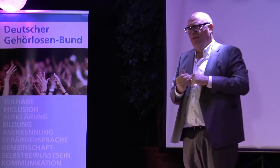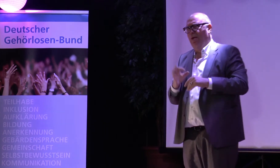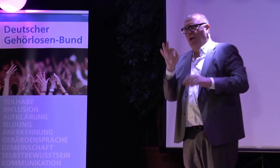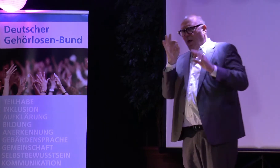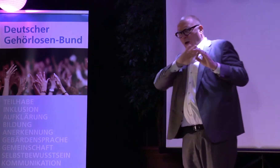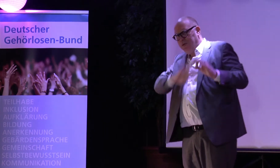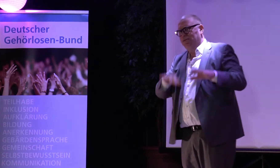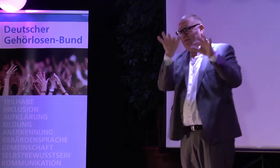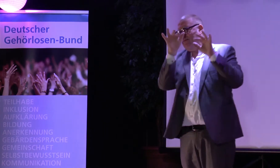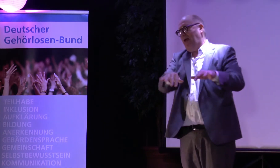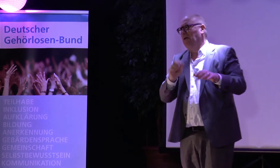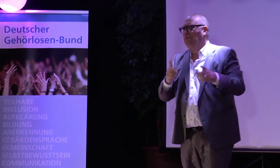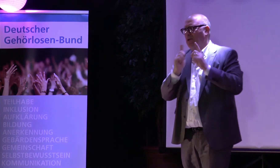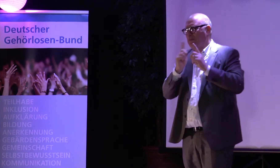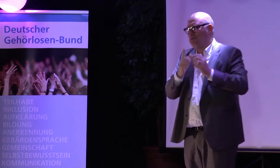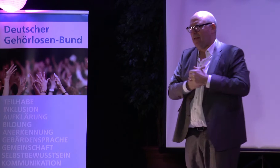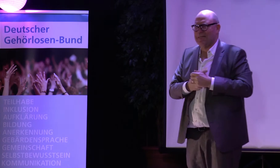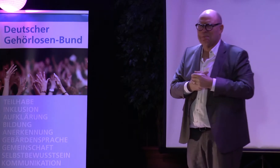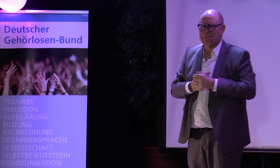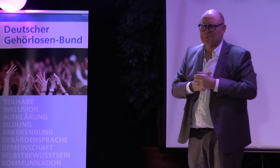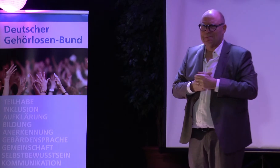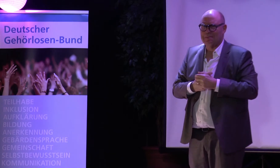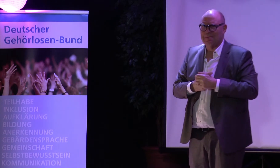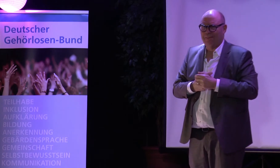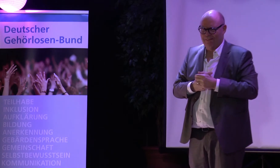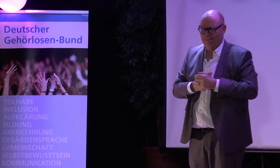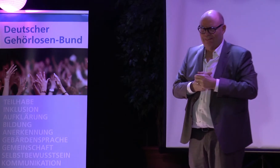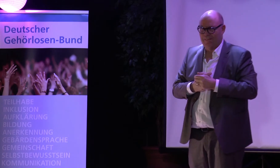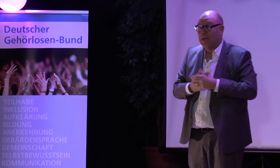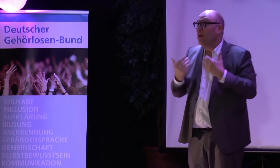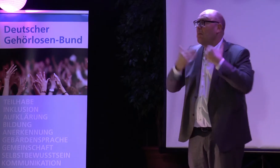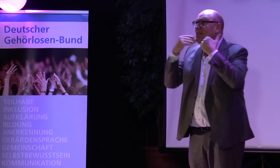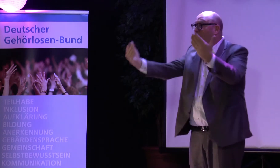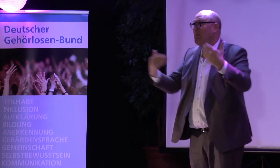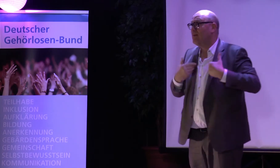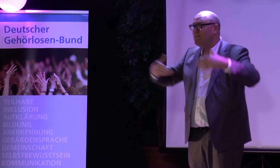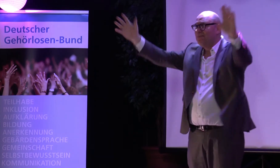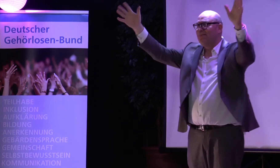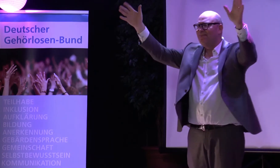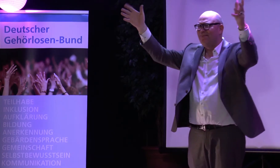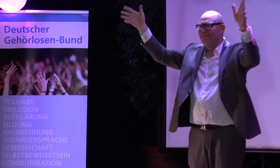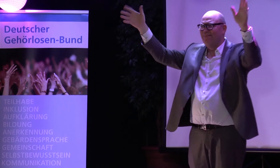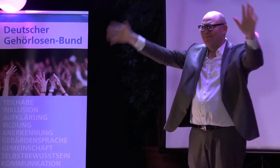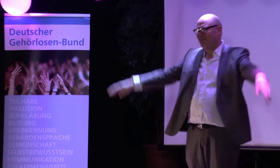auch viel von uns geholfen hat beim Aufbau und wo man im Austausch ist, wo wir auch weiter miteinander Gespräche führen werden.